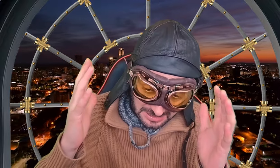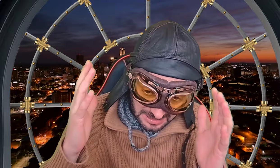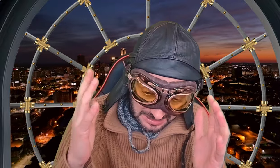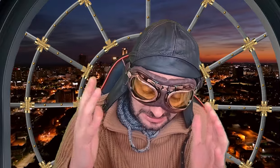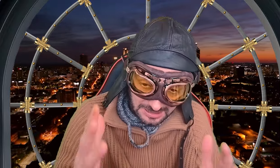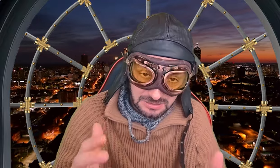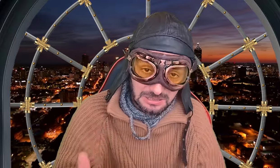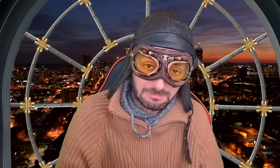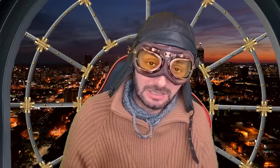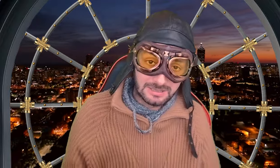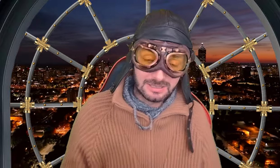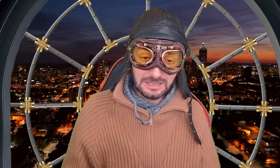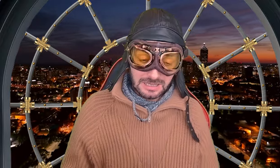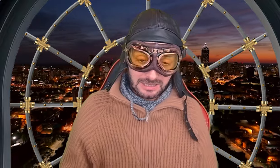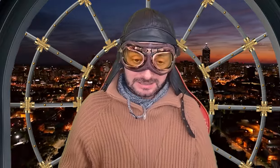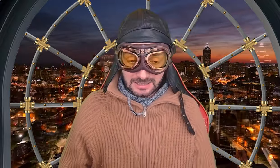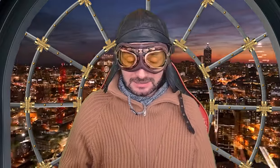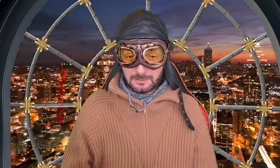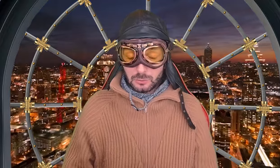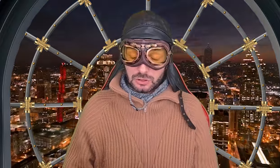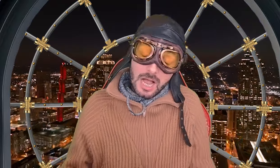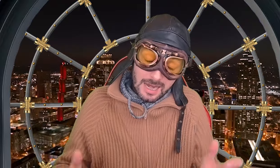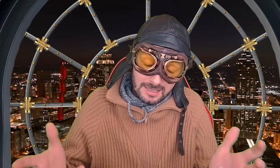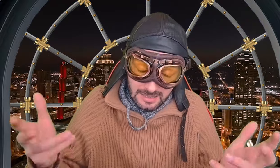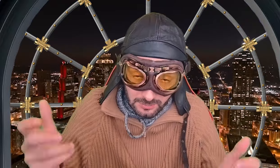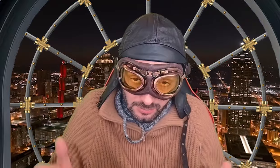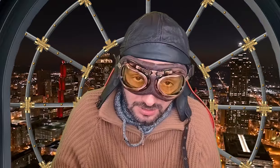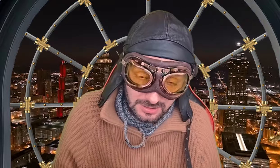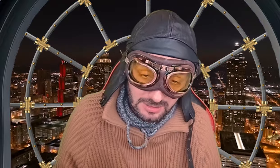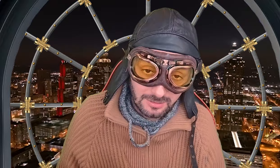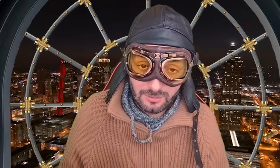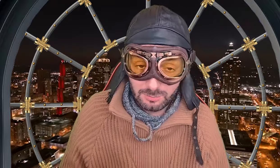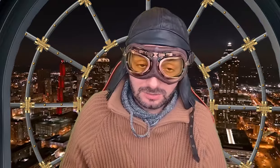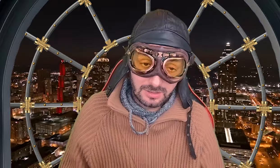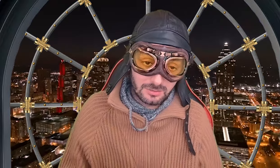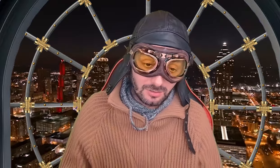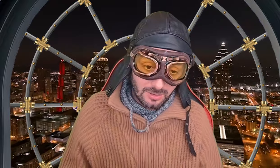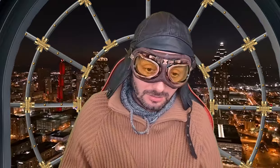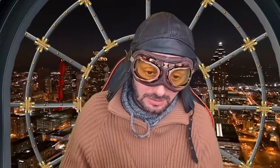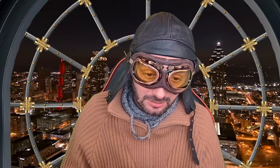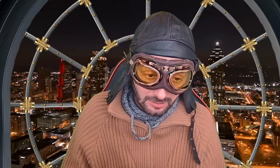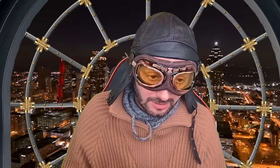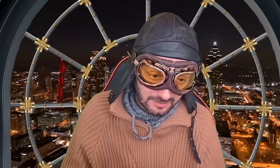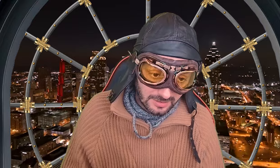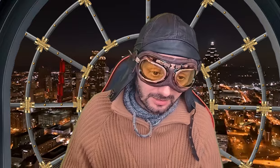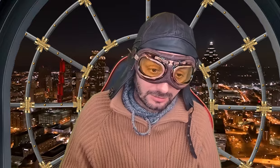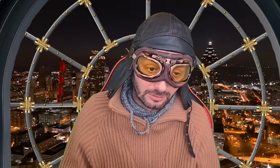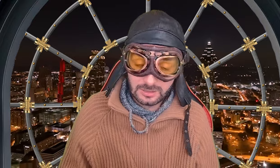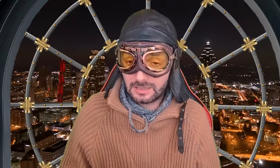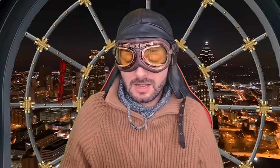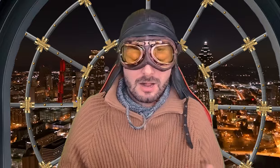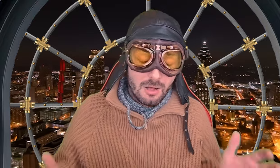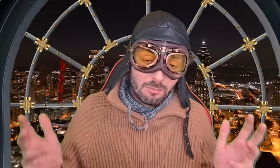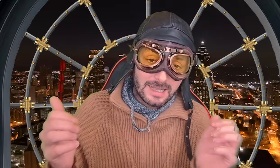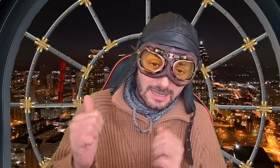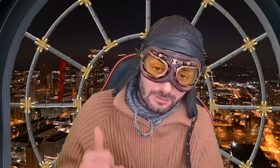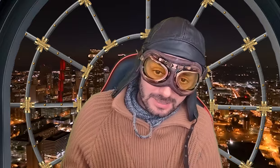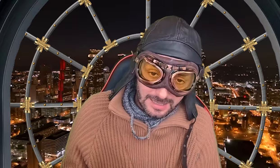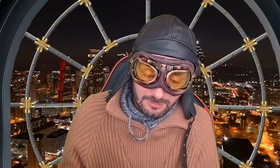srpski predsednik Aleksandar Vučić, ali također i njegov potrčko Milorad Dodik. Pa je tako, dragi